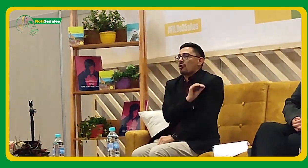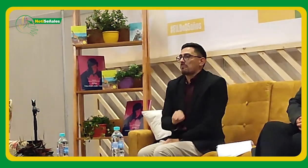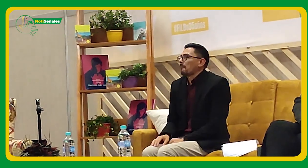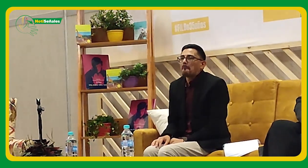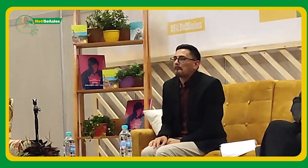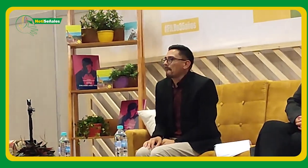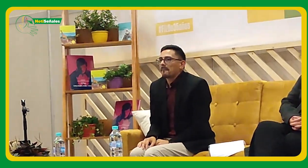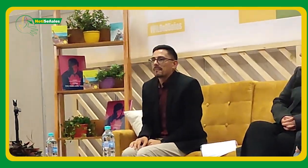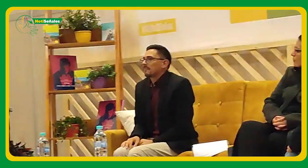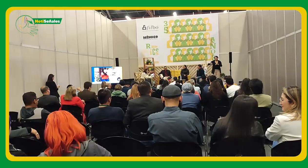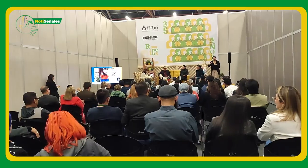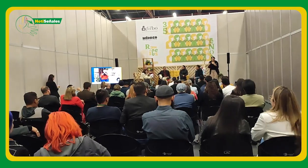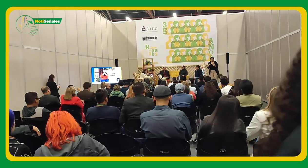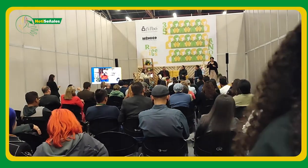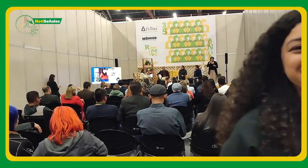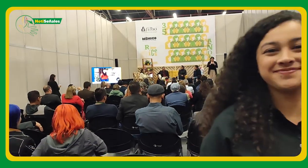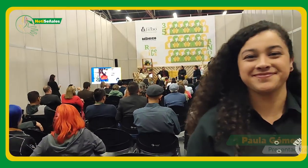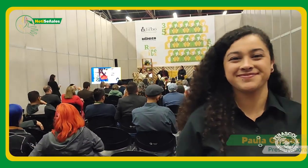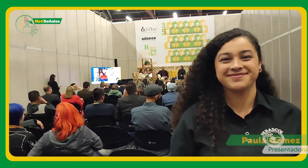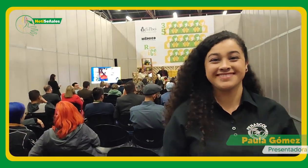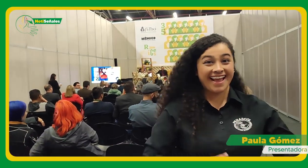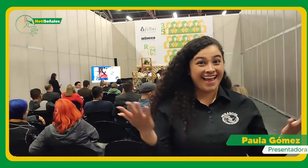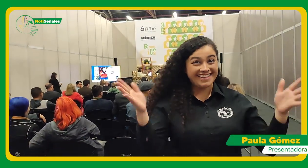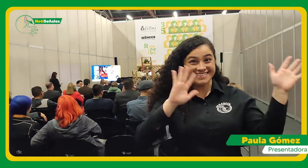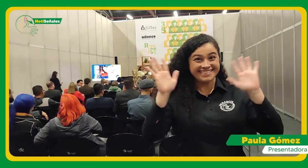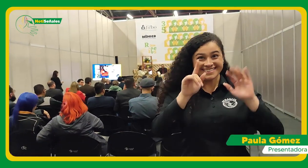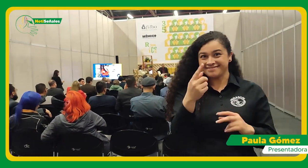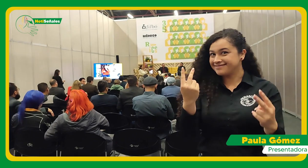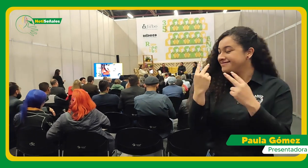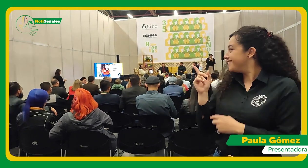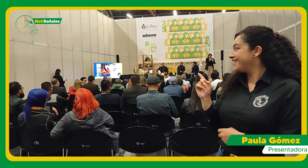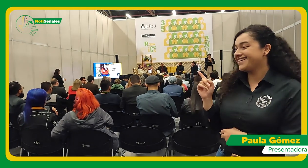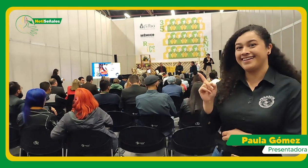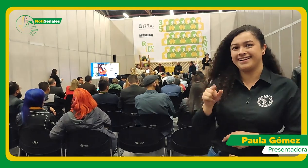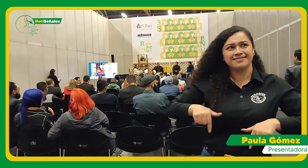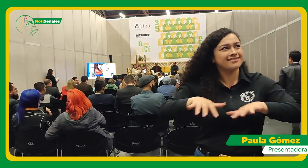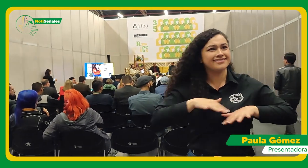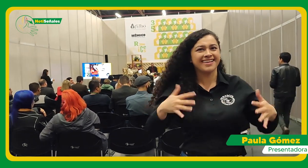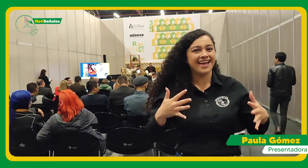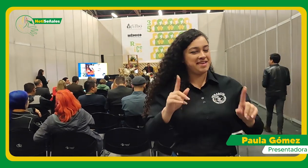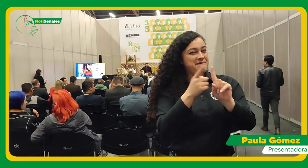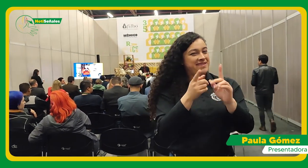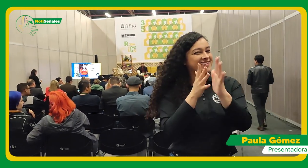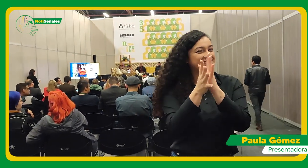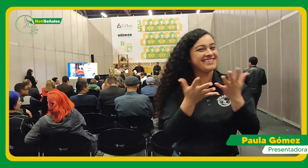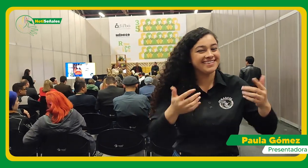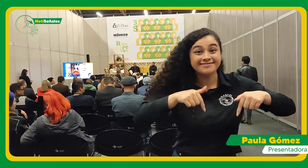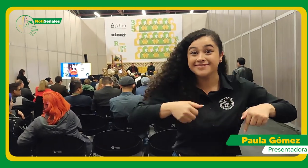requerimientos. No en el gobierno, sino en todo el ecosistema. Hola, en unos momentos les contaré lo que pasa allí atrás.